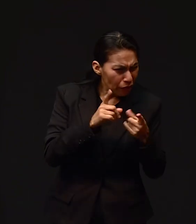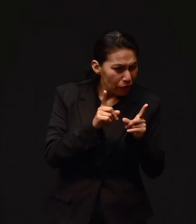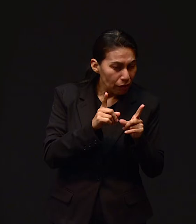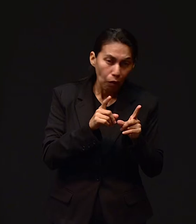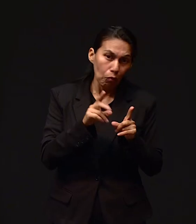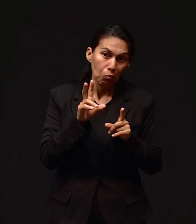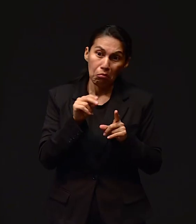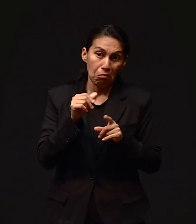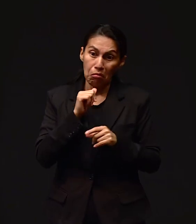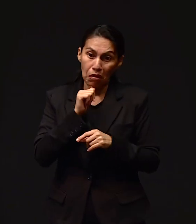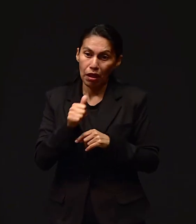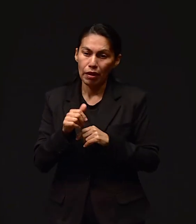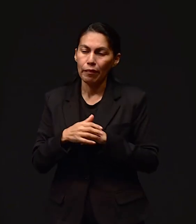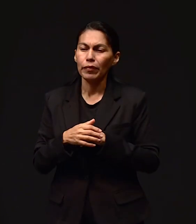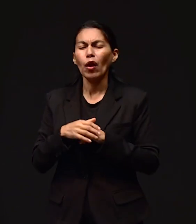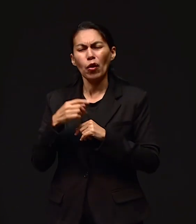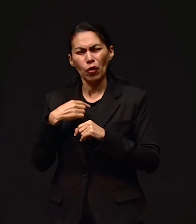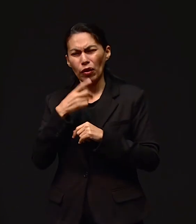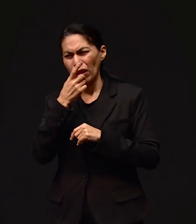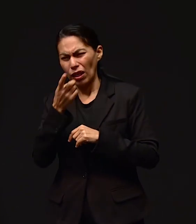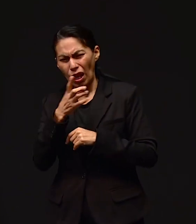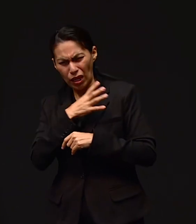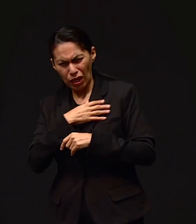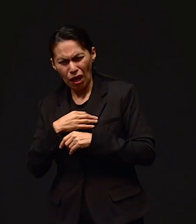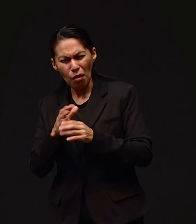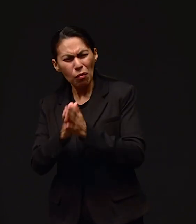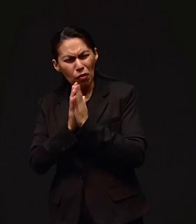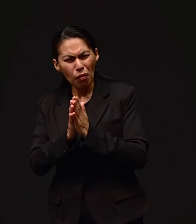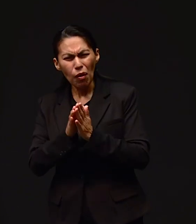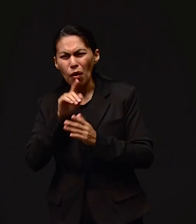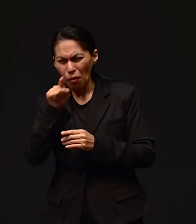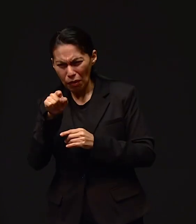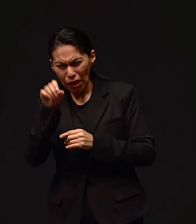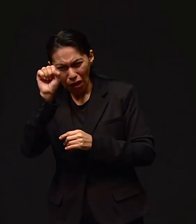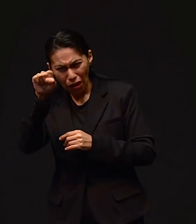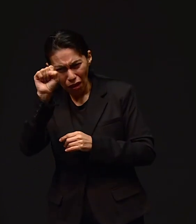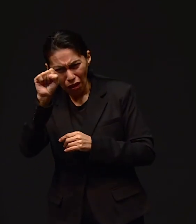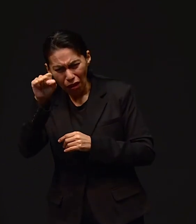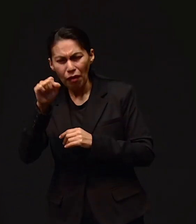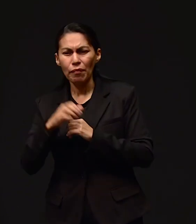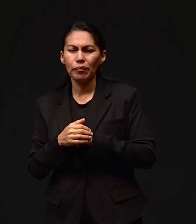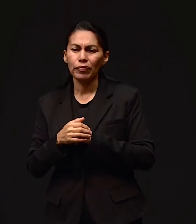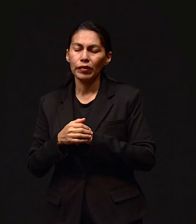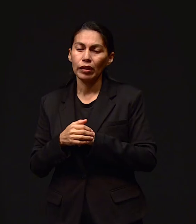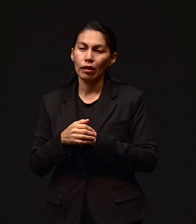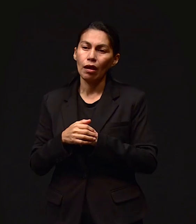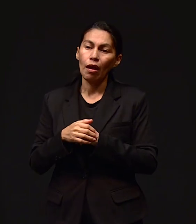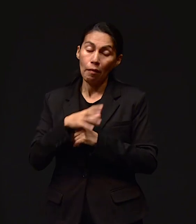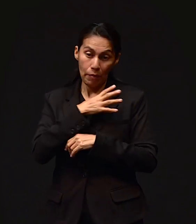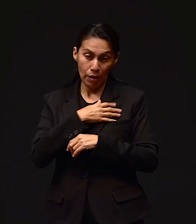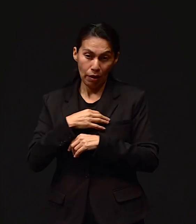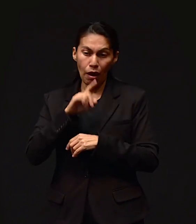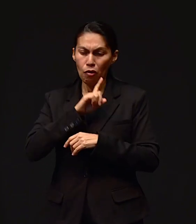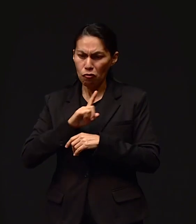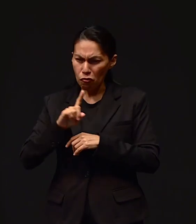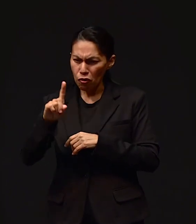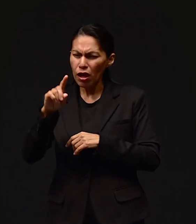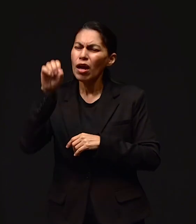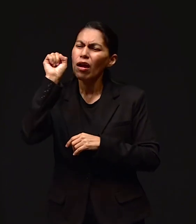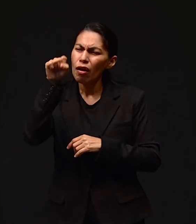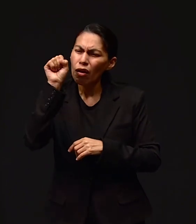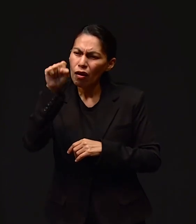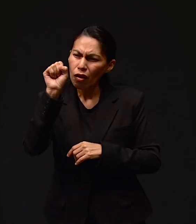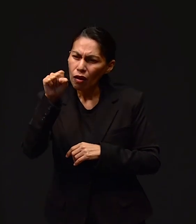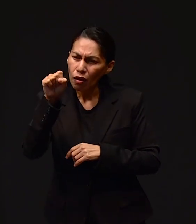Entonces, cuando yo le dije a mi hija, ve y tócale, porque allí debe estar uno de sus hijos, fue y le tocó y ahí estaban